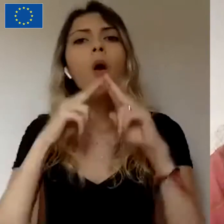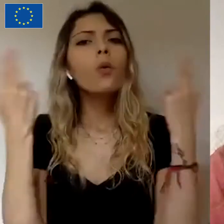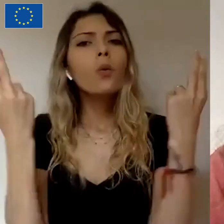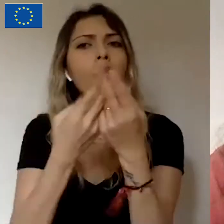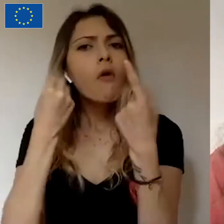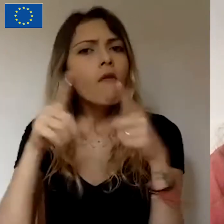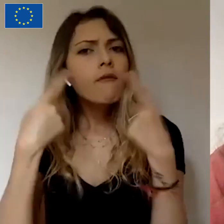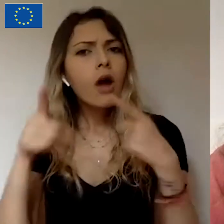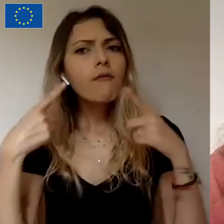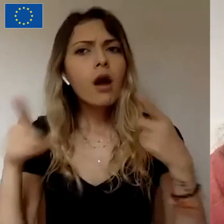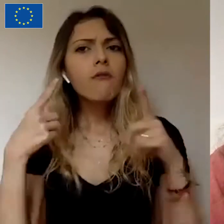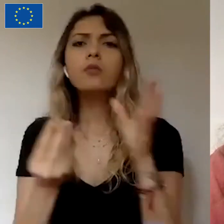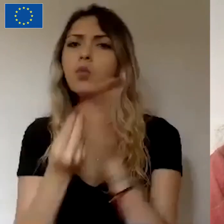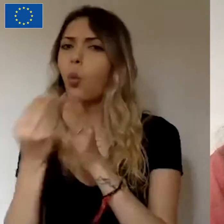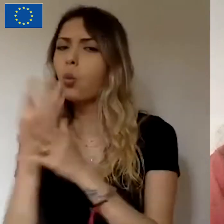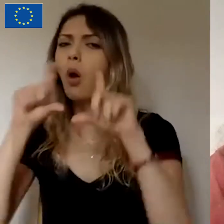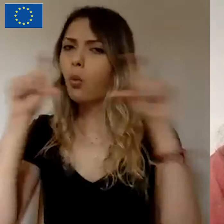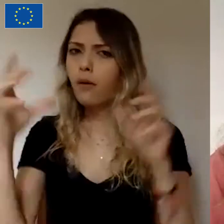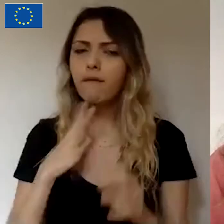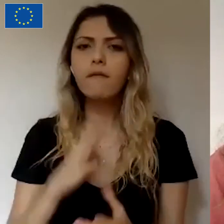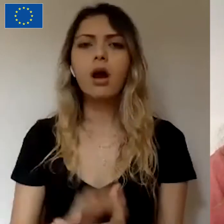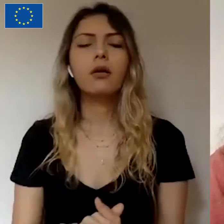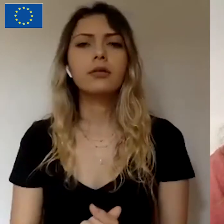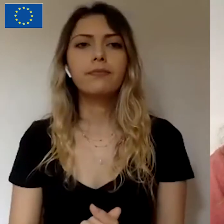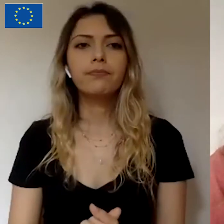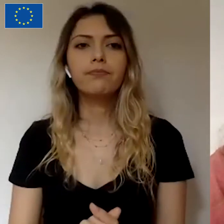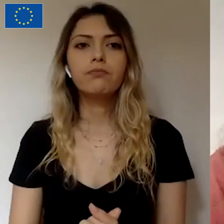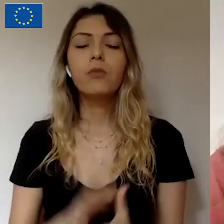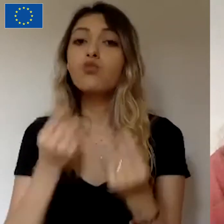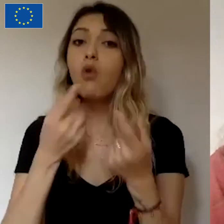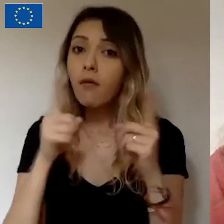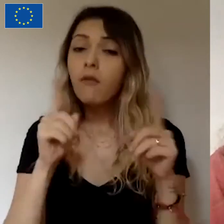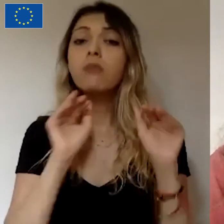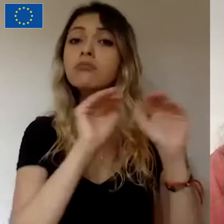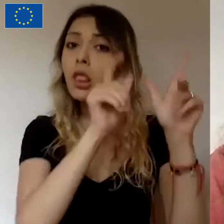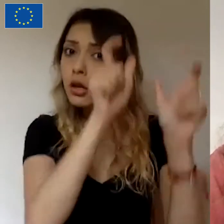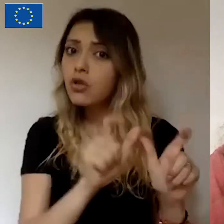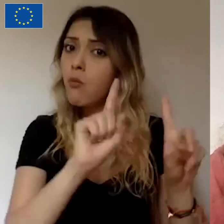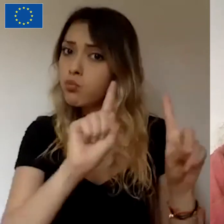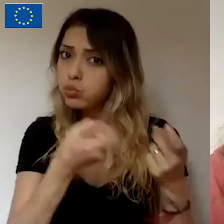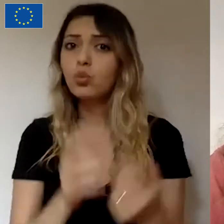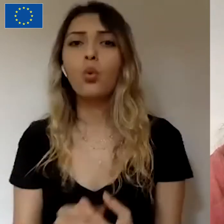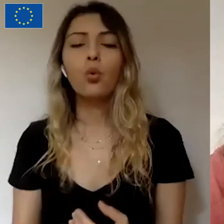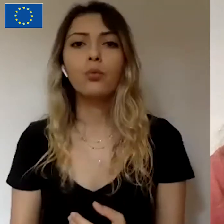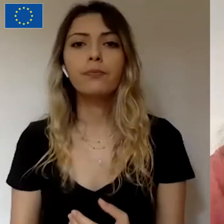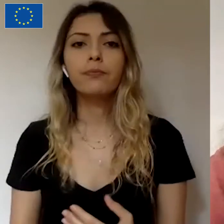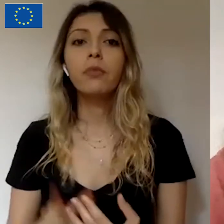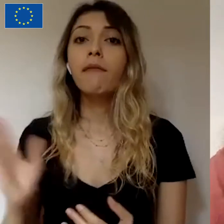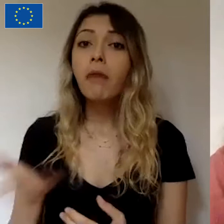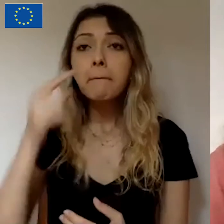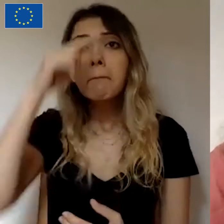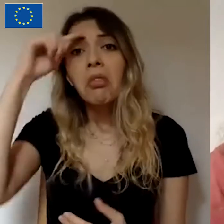fonlama adına. İşlem hacmi gittikçe büyüyor hala da büyümekte. Ve belki şundan